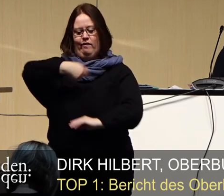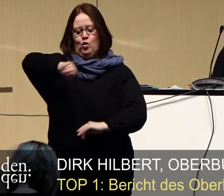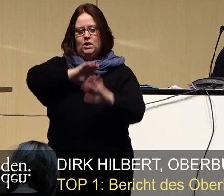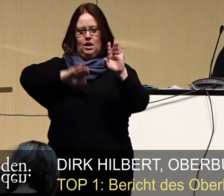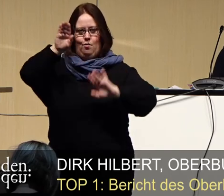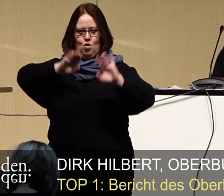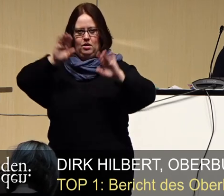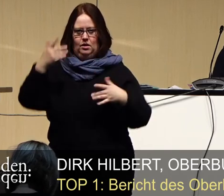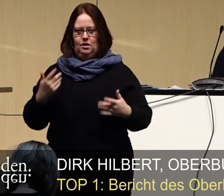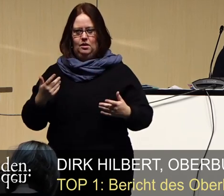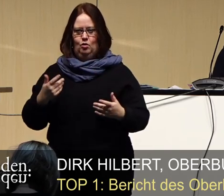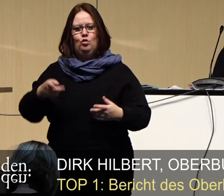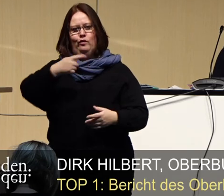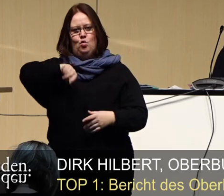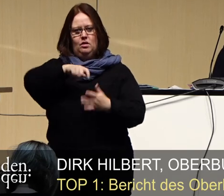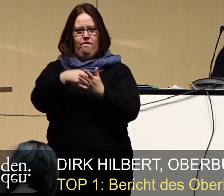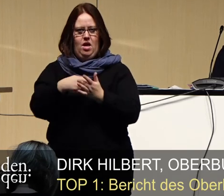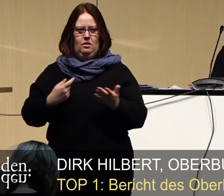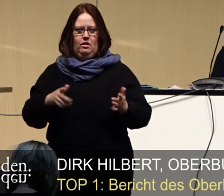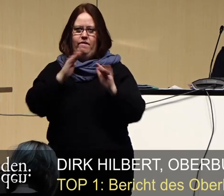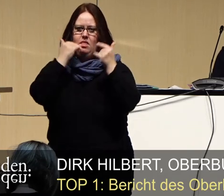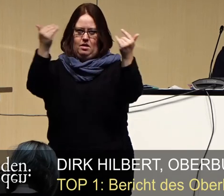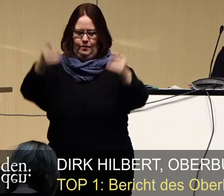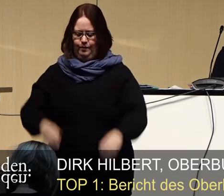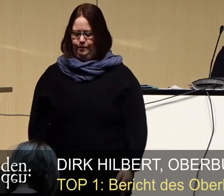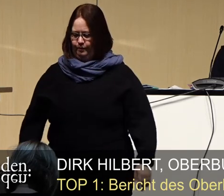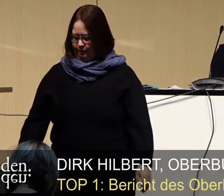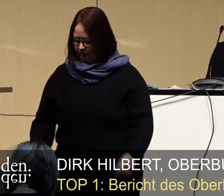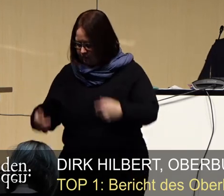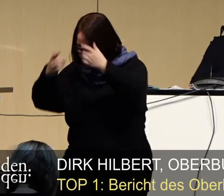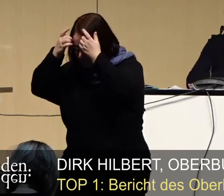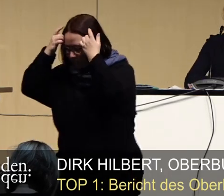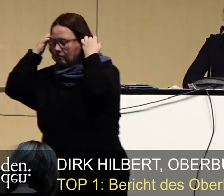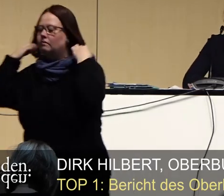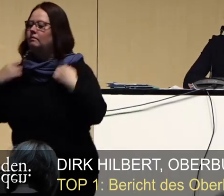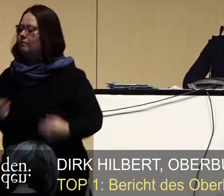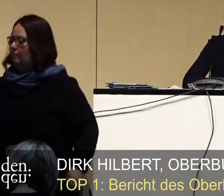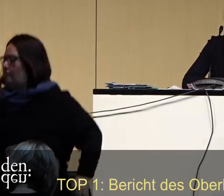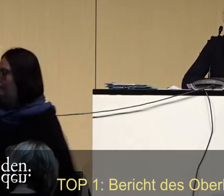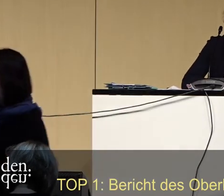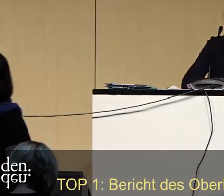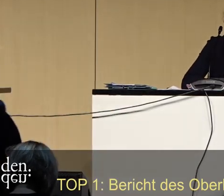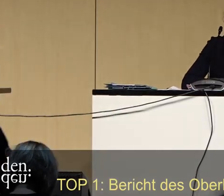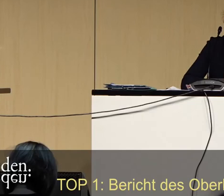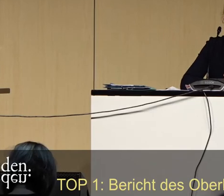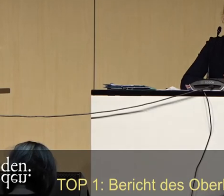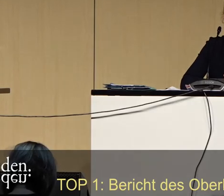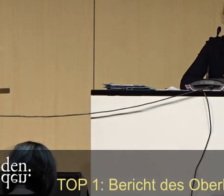Demokratie und unsere Werte. Vielen Dank. Applaus Applaus